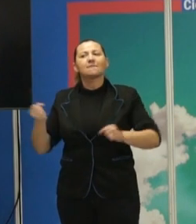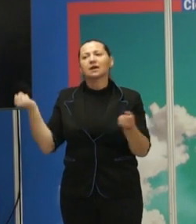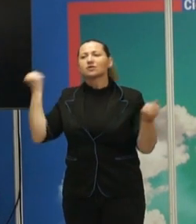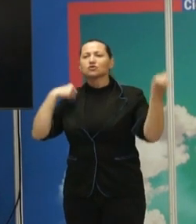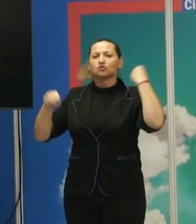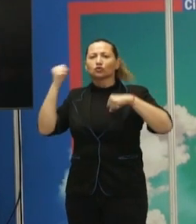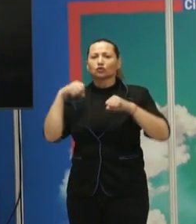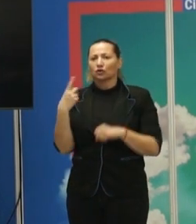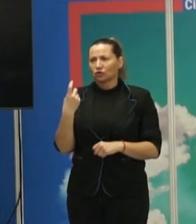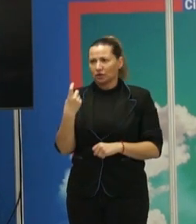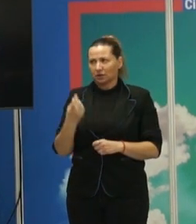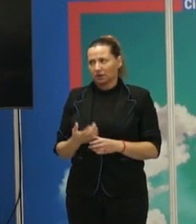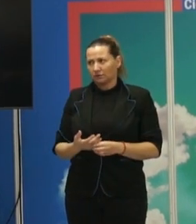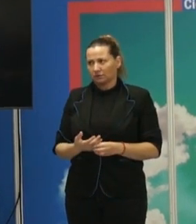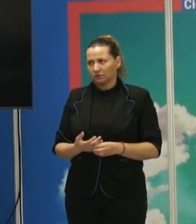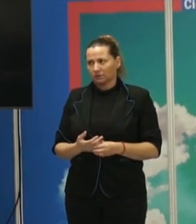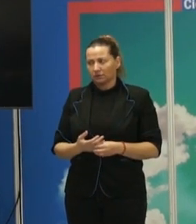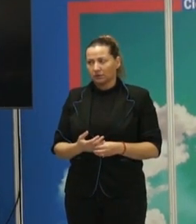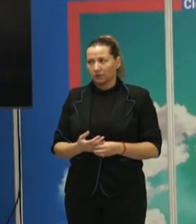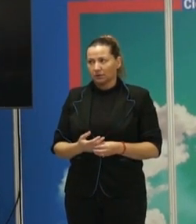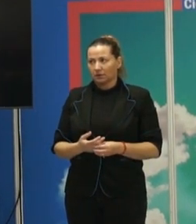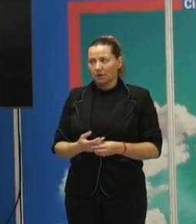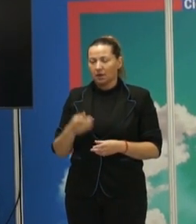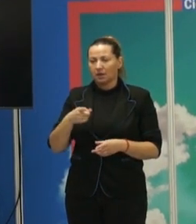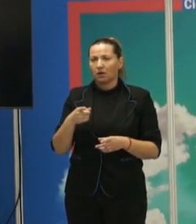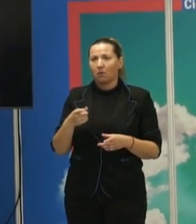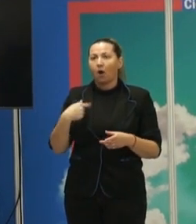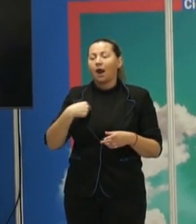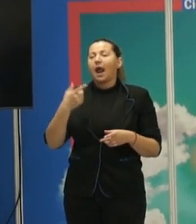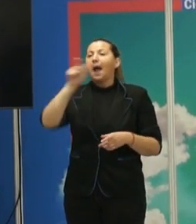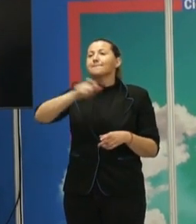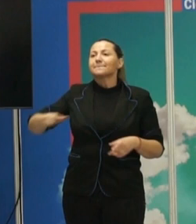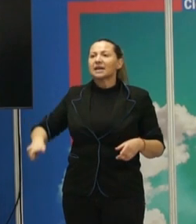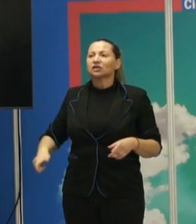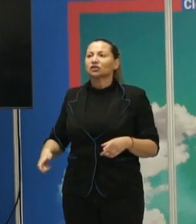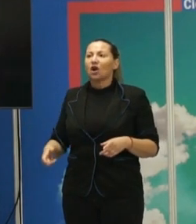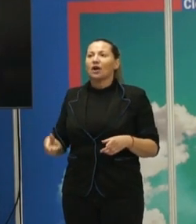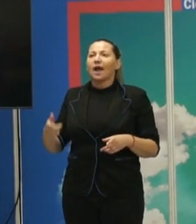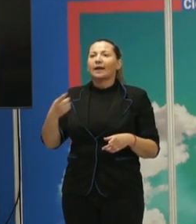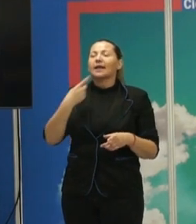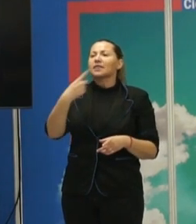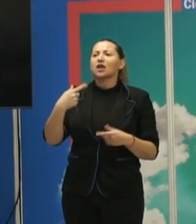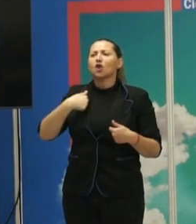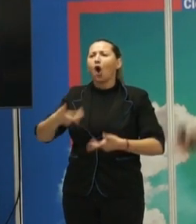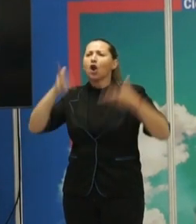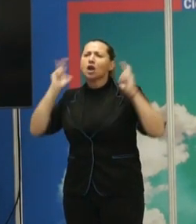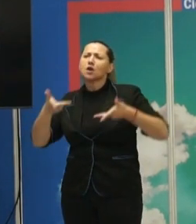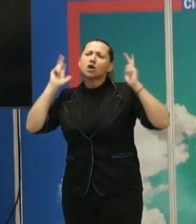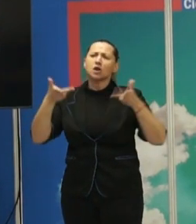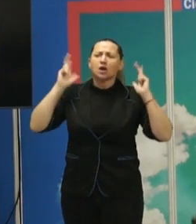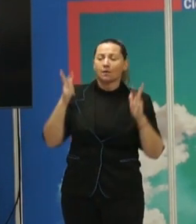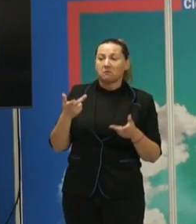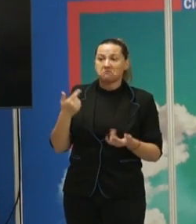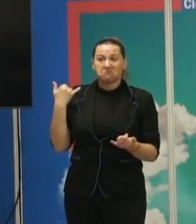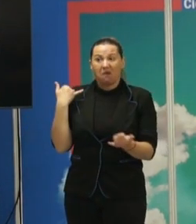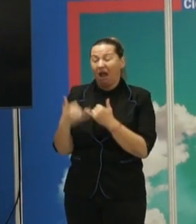incluso los que reivindican de forma más desaforada la libertad acaban vistiendo igual que los demás, hablando en la misma jerga y